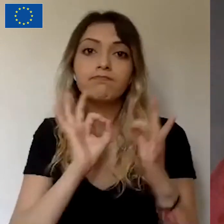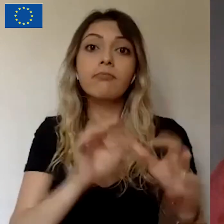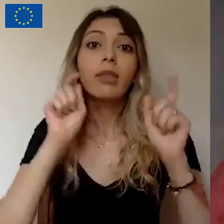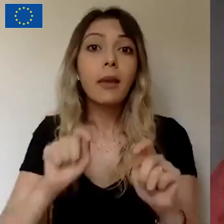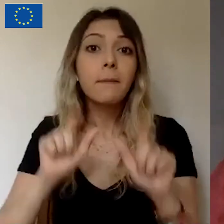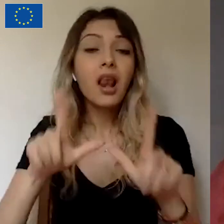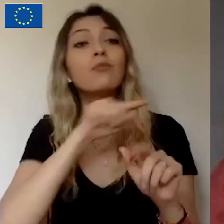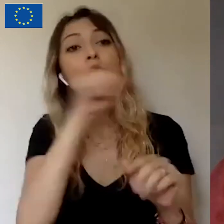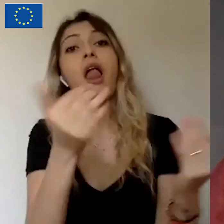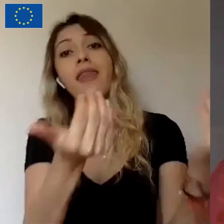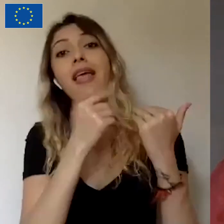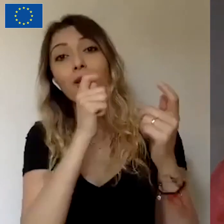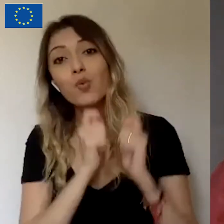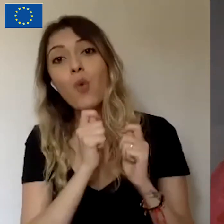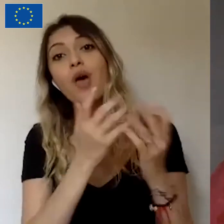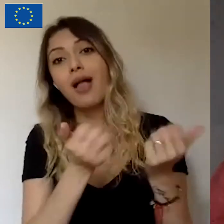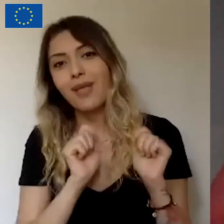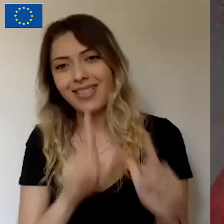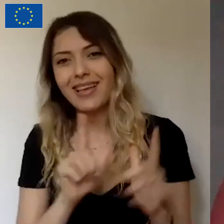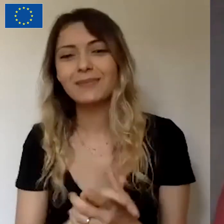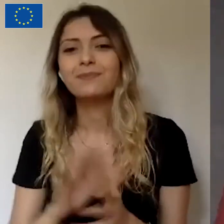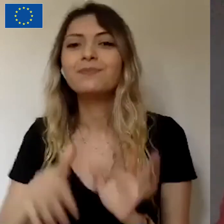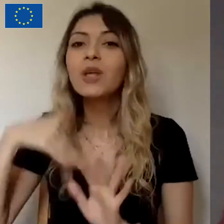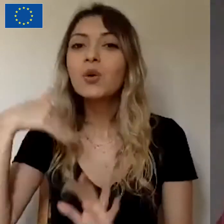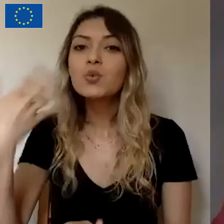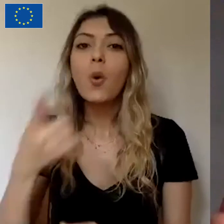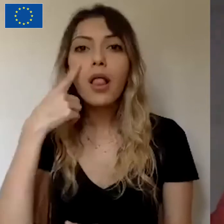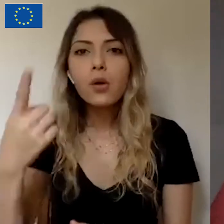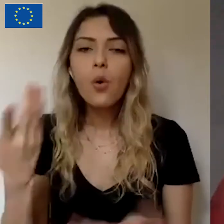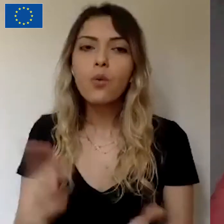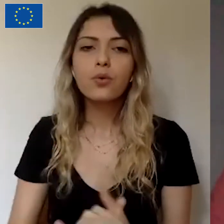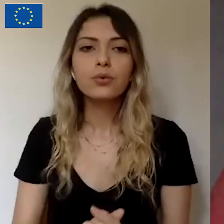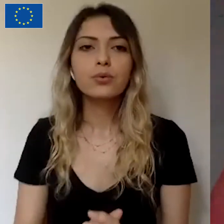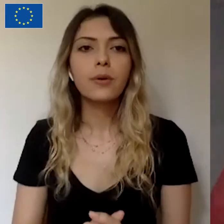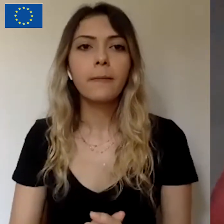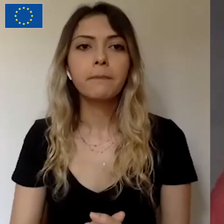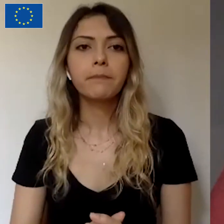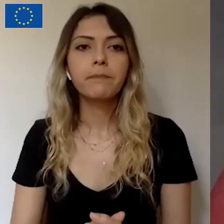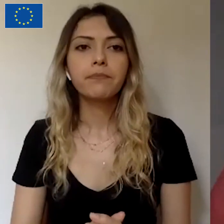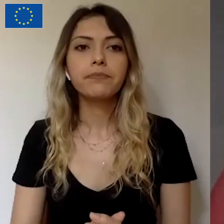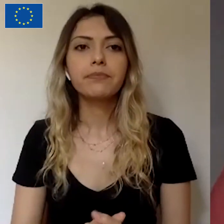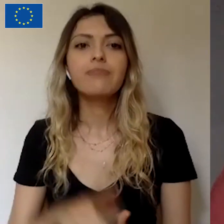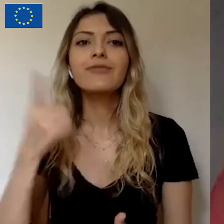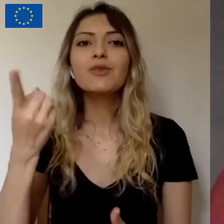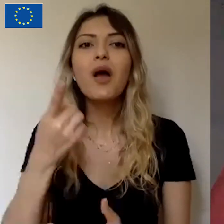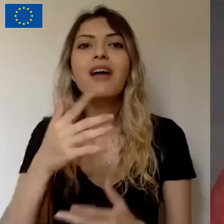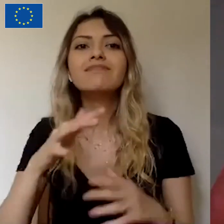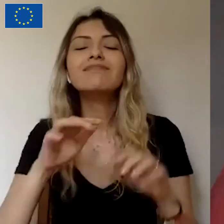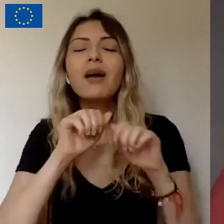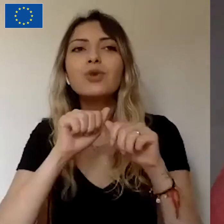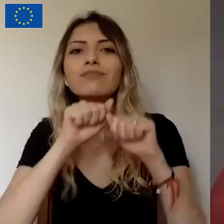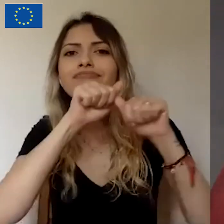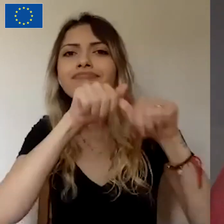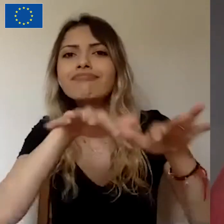sözü almanız gerekiyor. Sonrasında da şeyi görüyoruz, bu suya atılan taş gibi dalga dalga aslında network etkisiyle